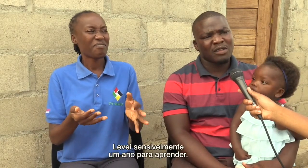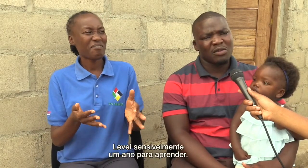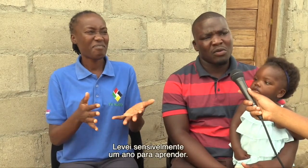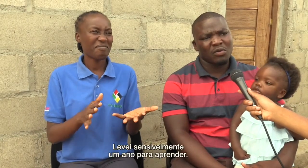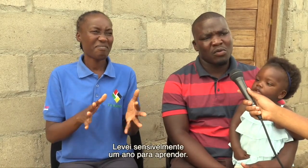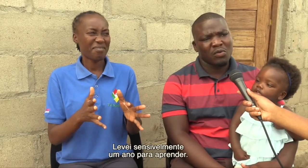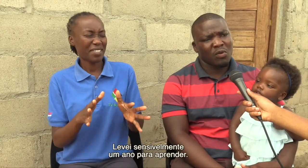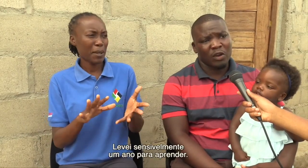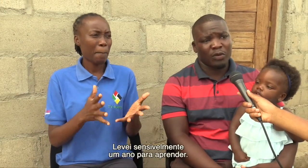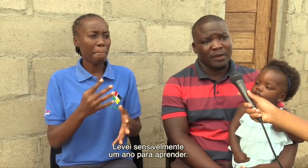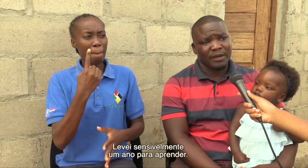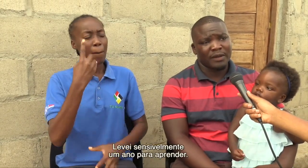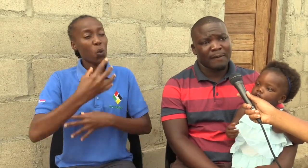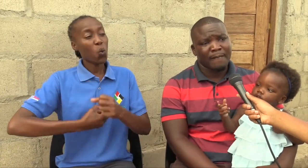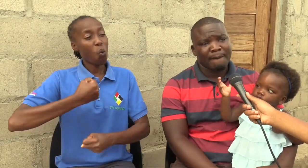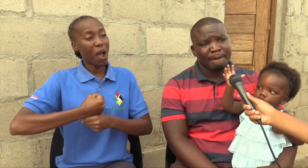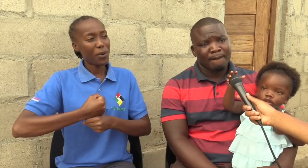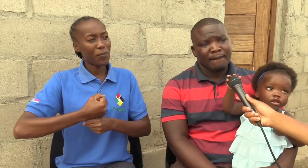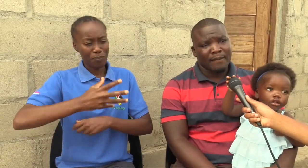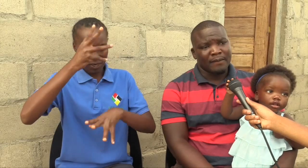simplesmente um ano para aprender.